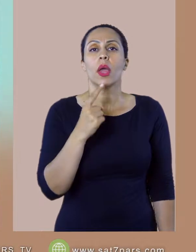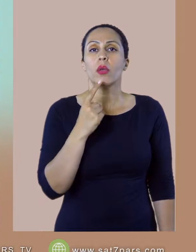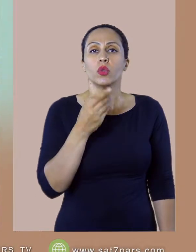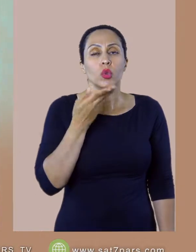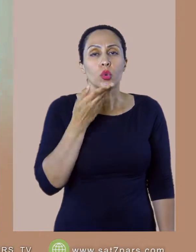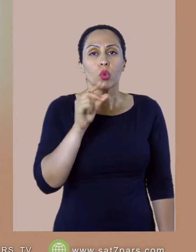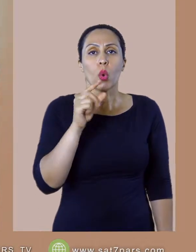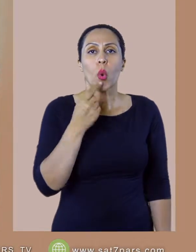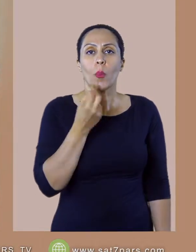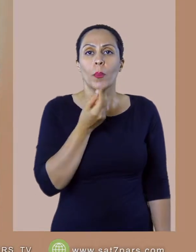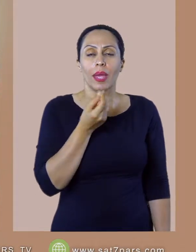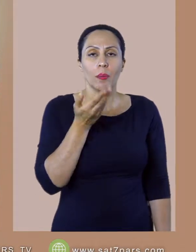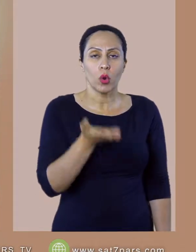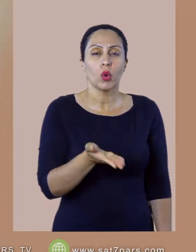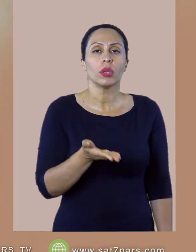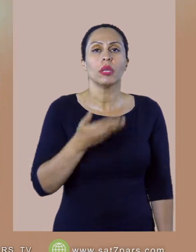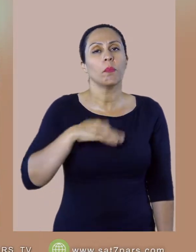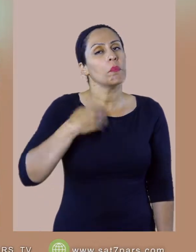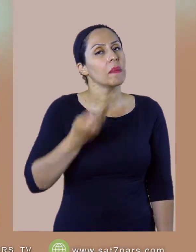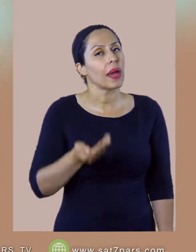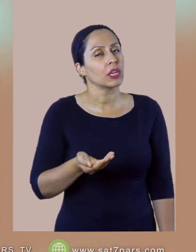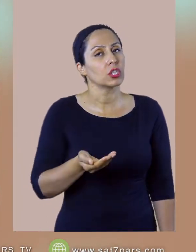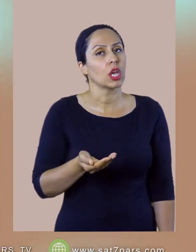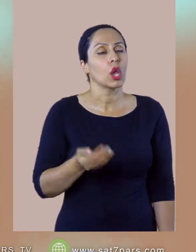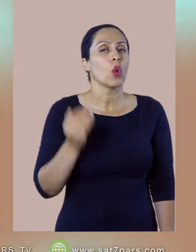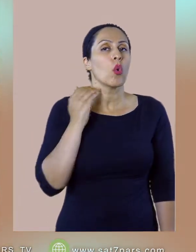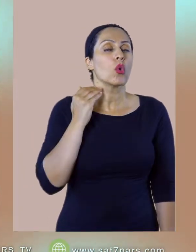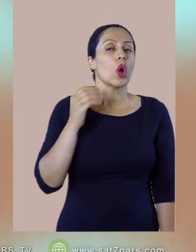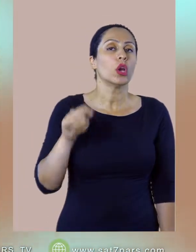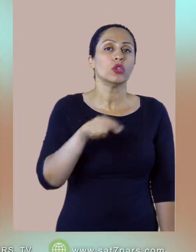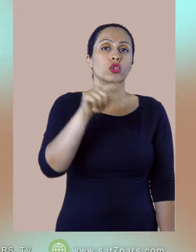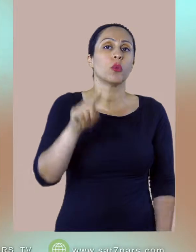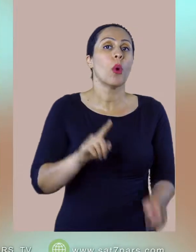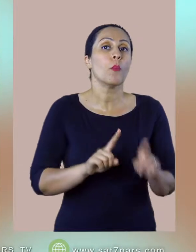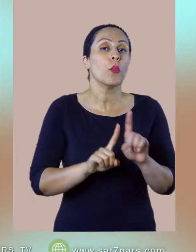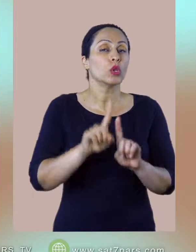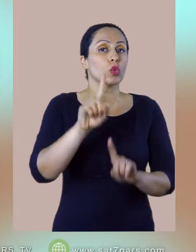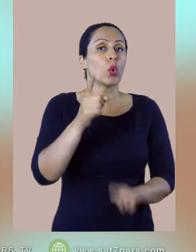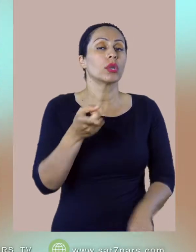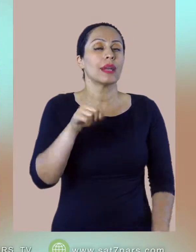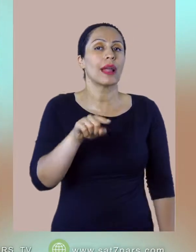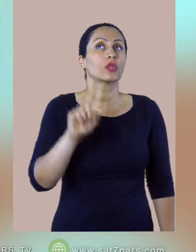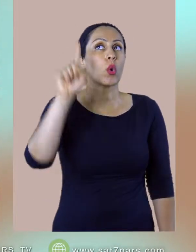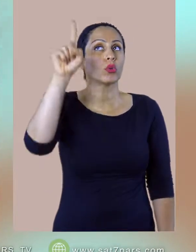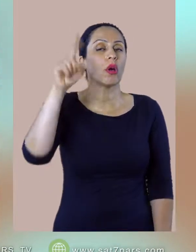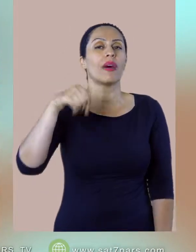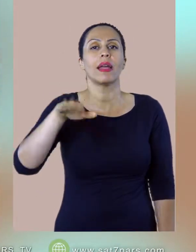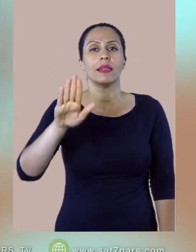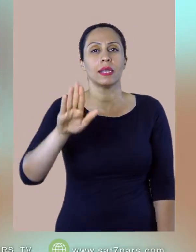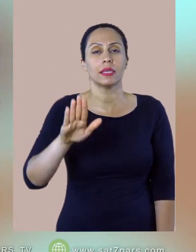پس گناه شما بزرگتر از خدا نیست پس بیا این رو هم به ایماندار میگم هم به بی ایمان خیلی وقتا ما این